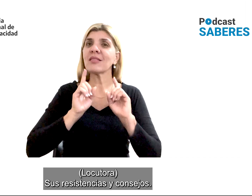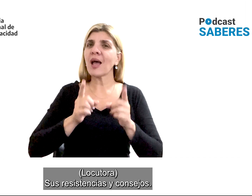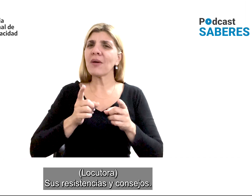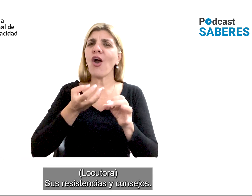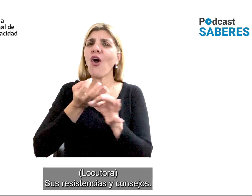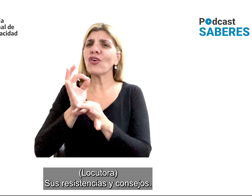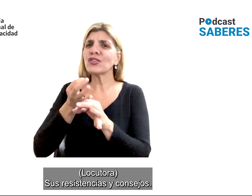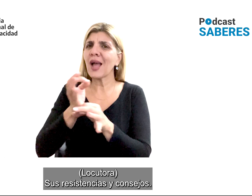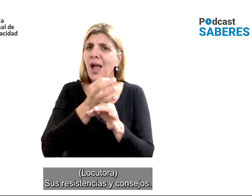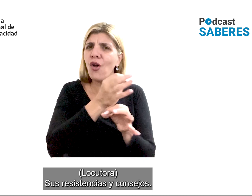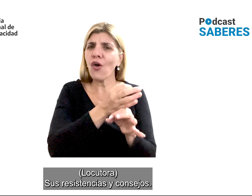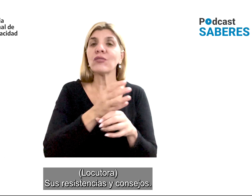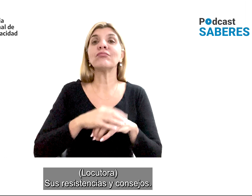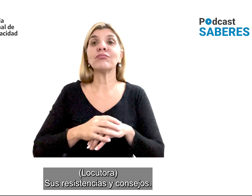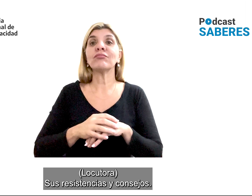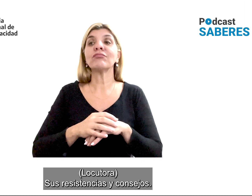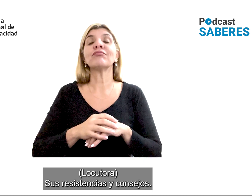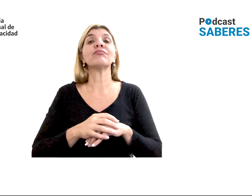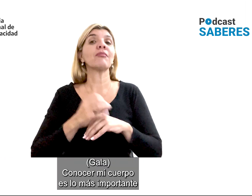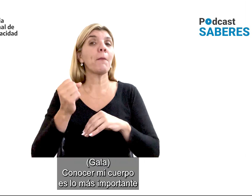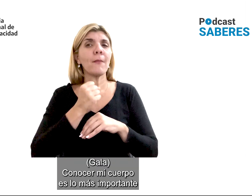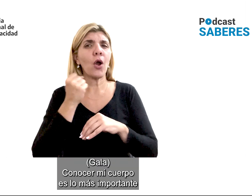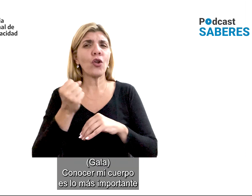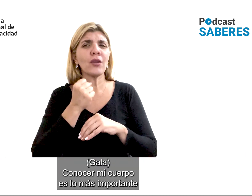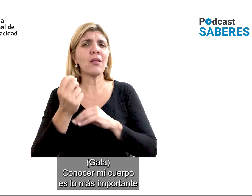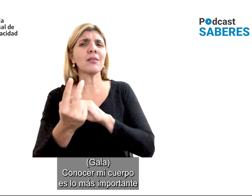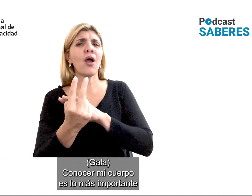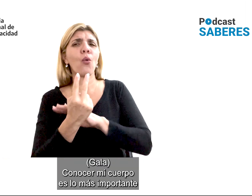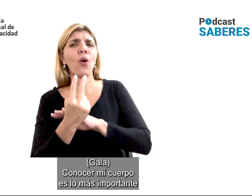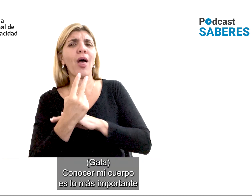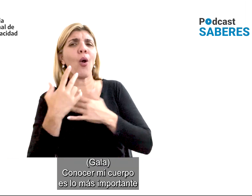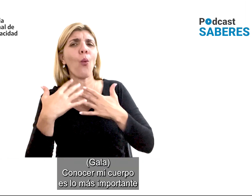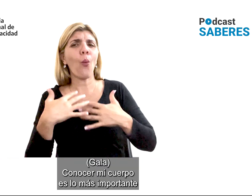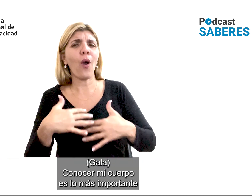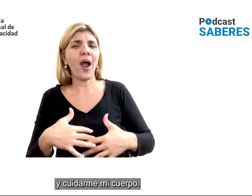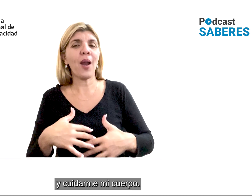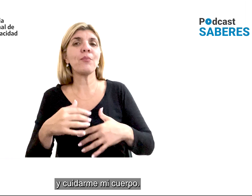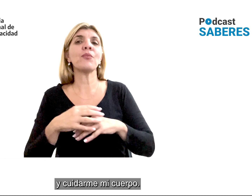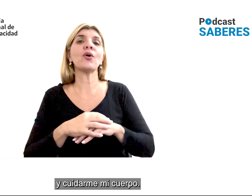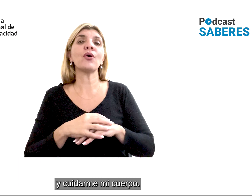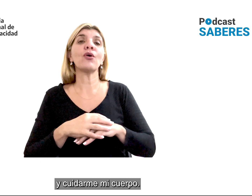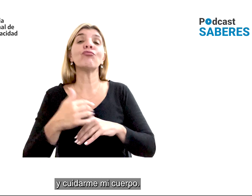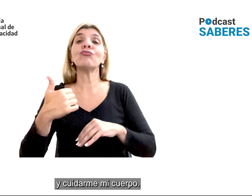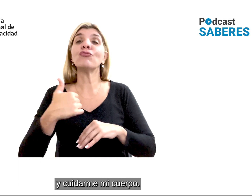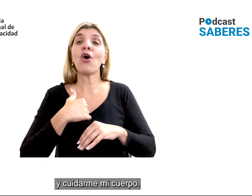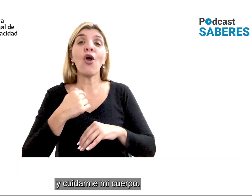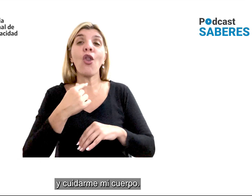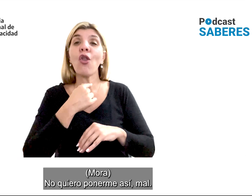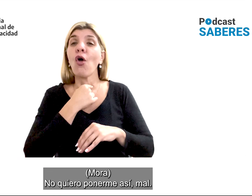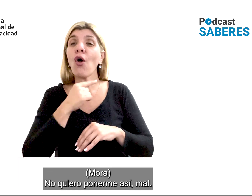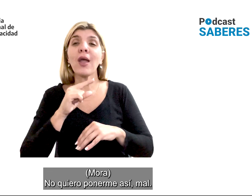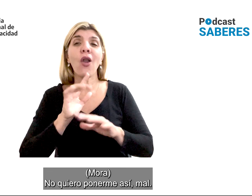Sus resistencias y contenjos. ¿Que no sé mi cuerpo? Es algo más importante, cuídame con mi cuerpo.